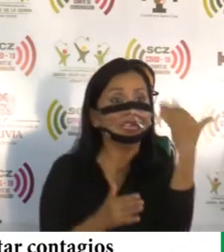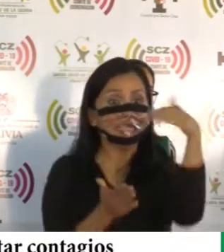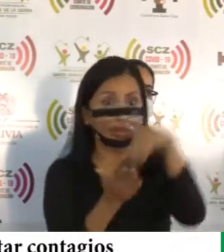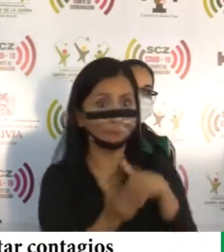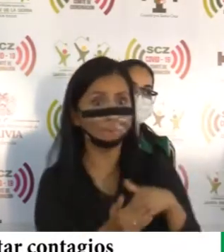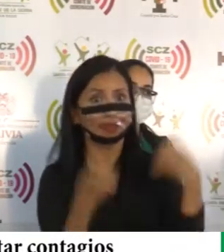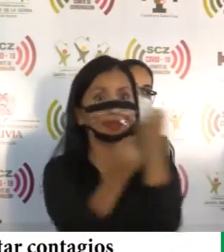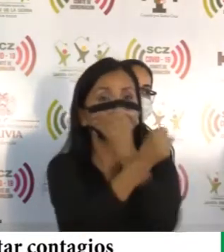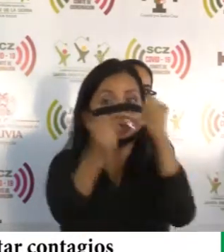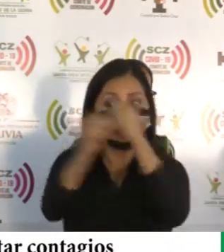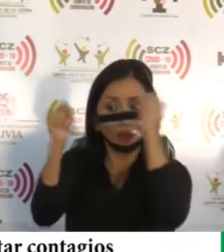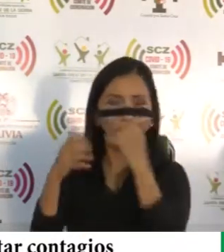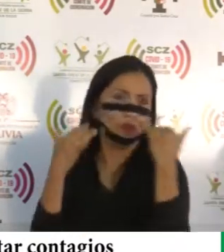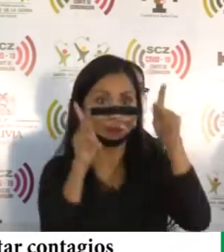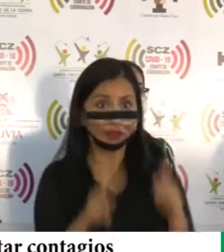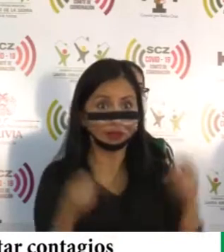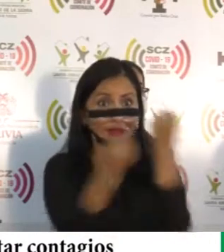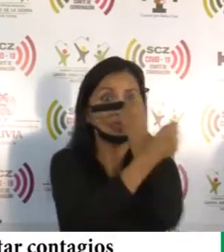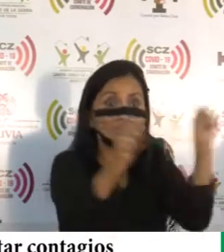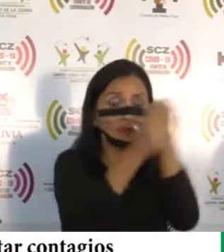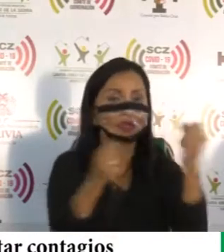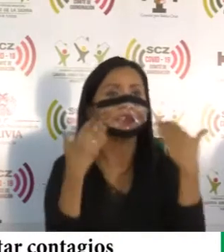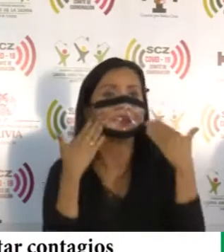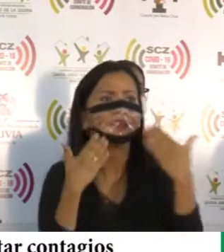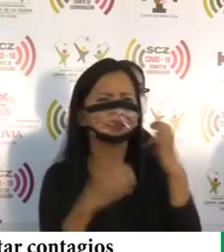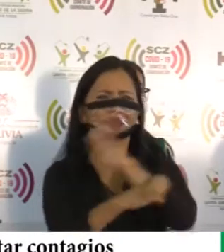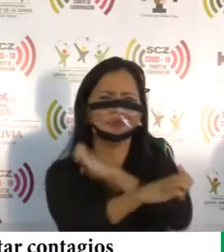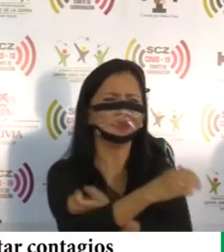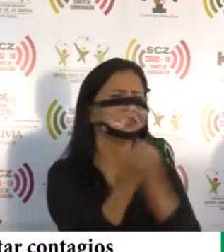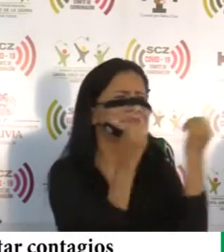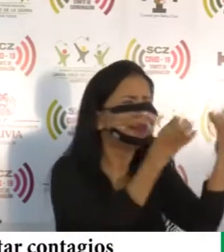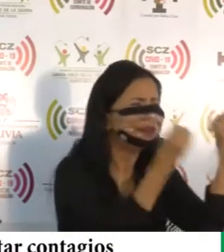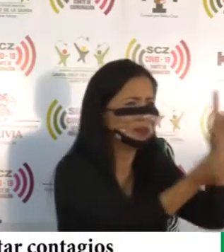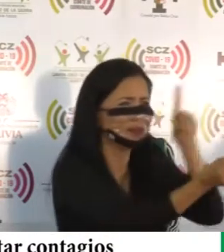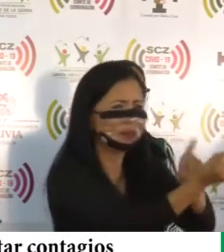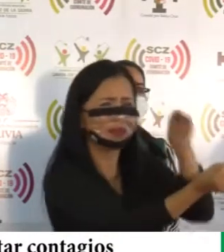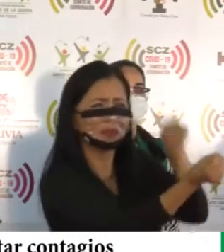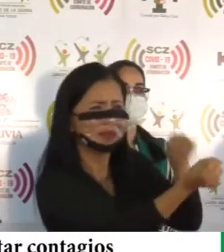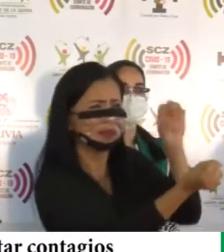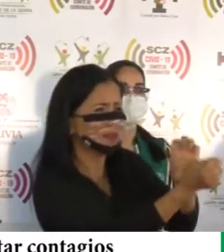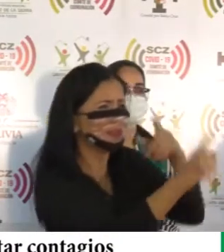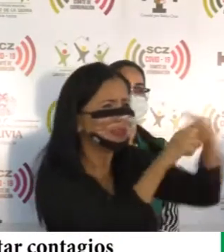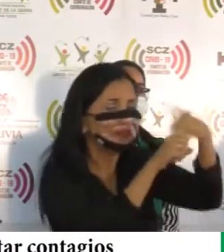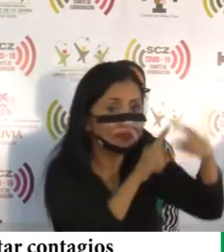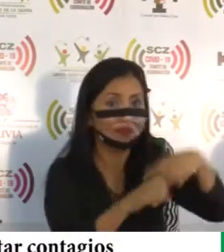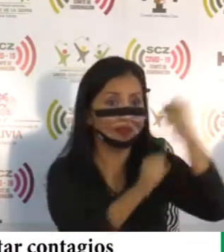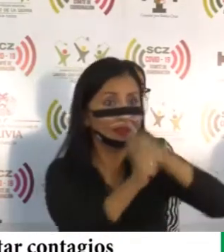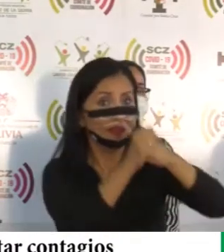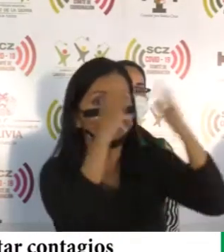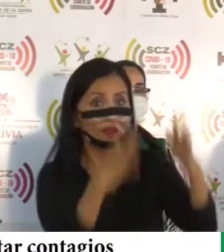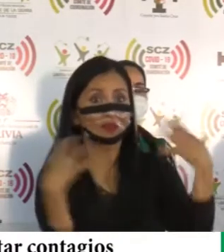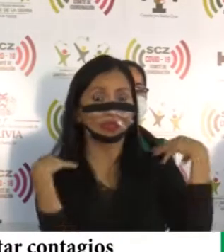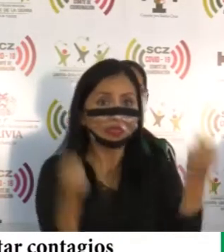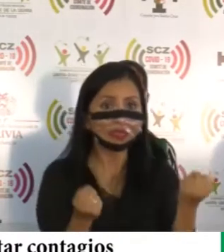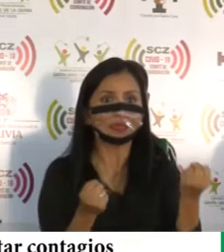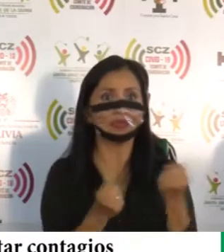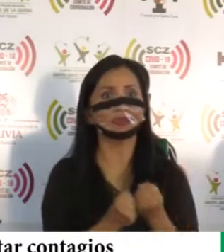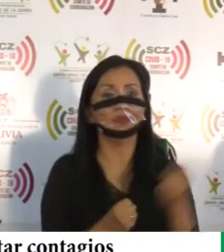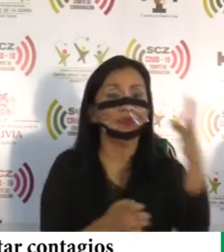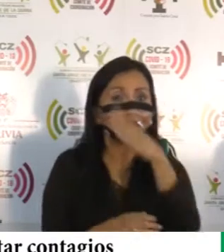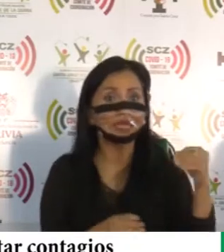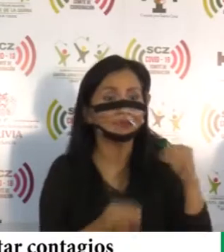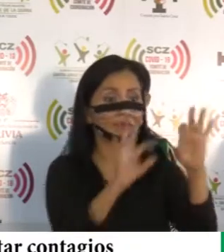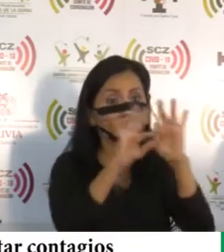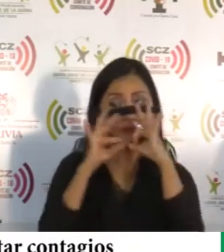.000 recuperados que existen actualmente. Gracias al esfuerzo de tantos profesionales en salud, de trabajadores en salud y de las